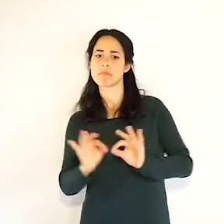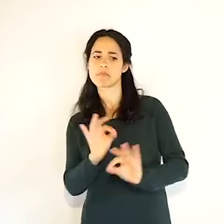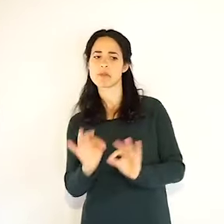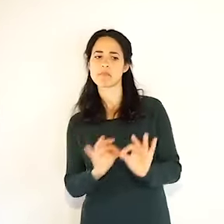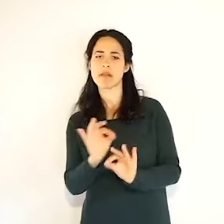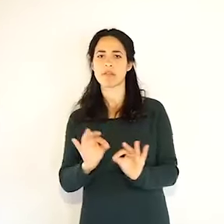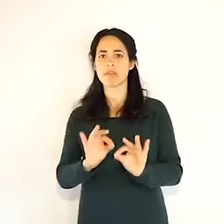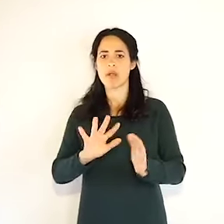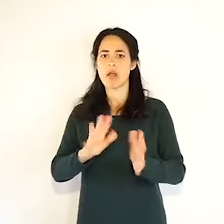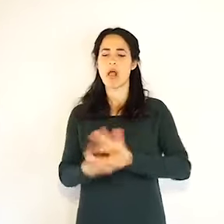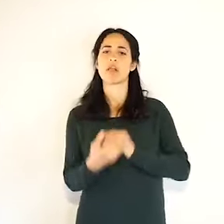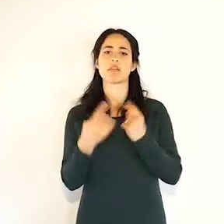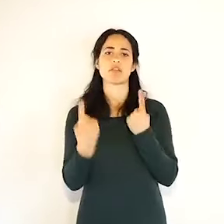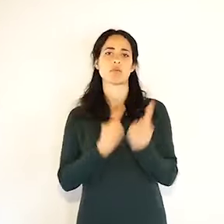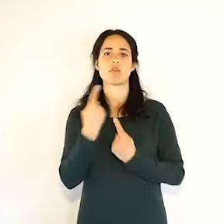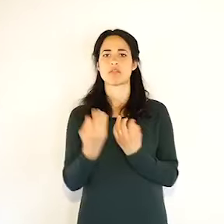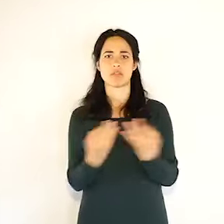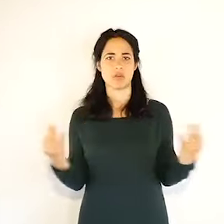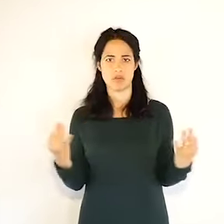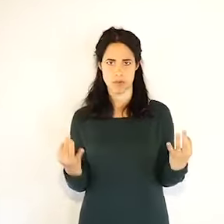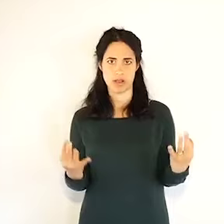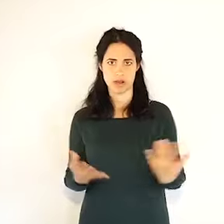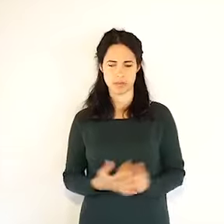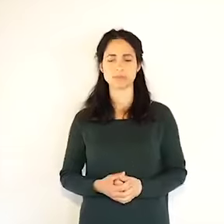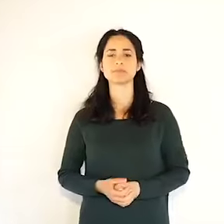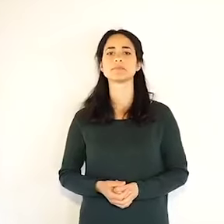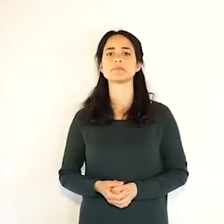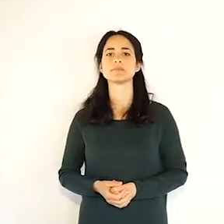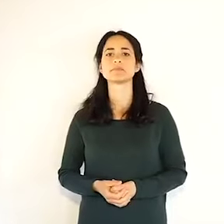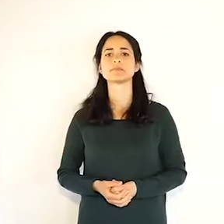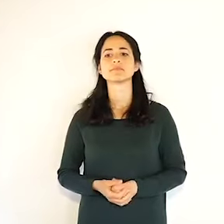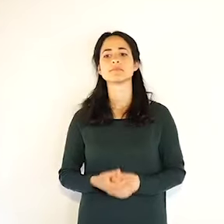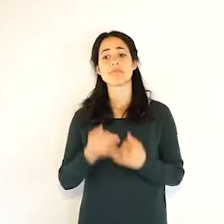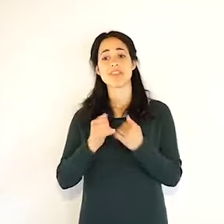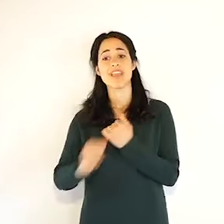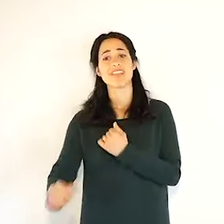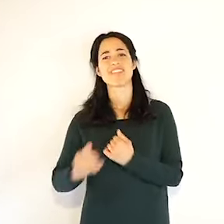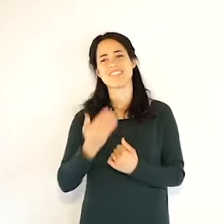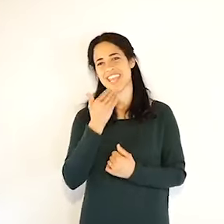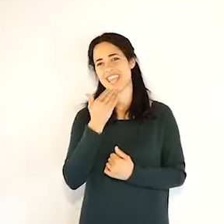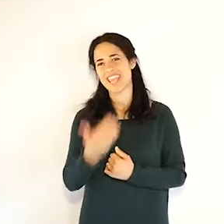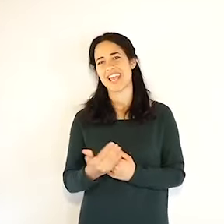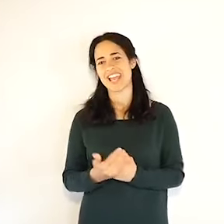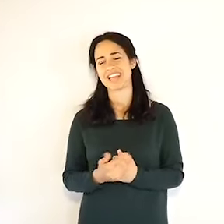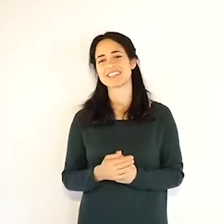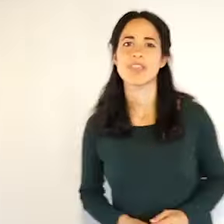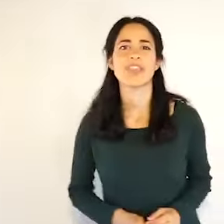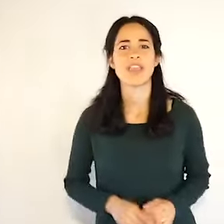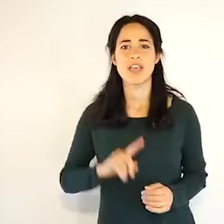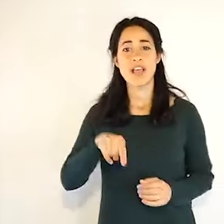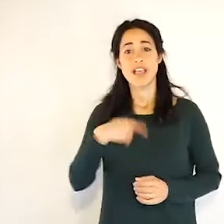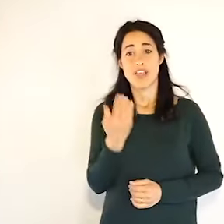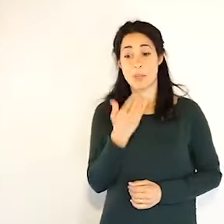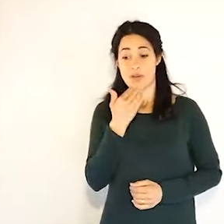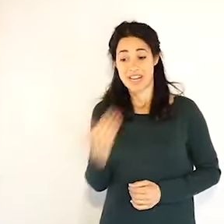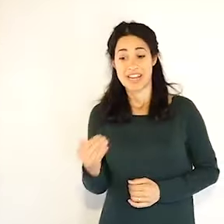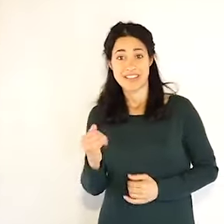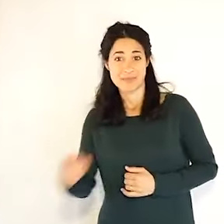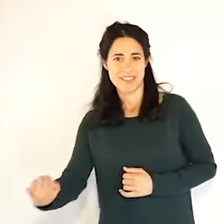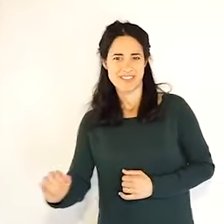una persona che attende un bambino mi fa presente credo che sia un'esigenza giusta